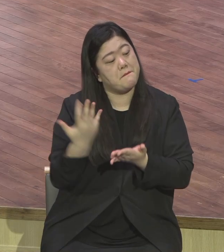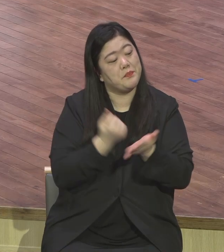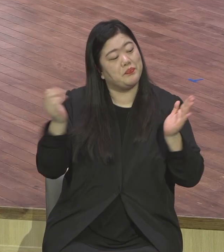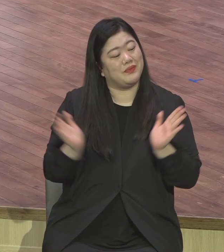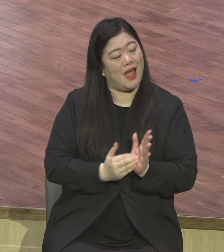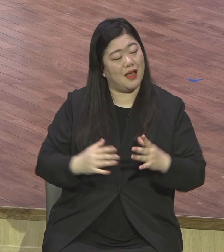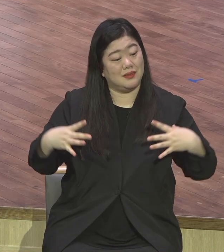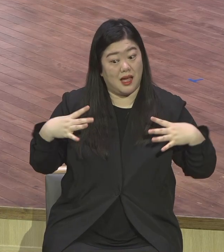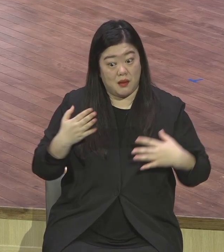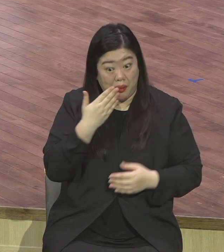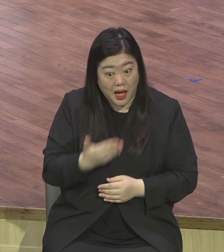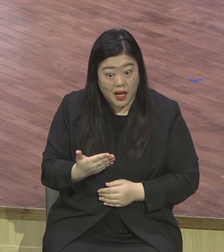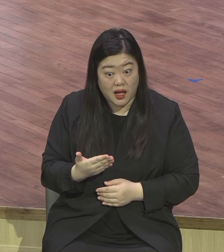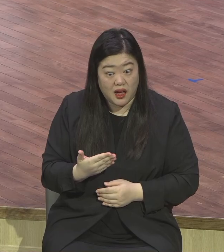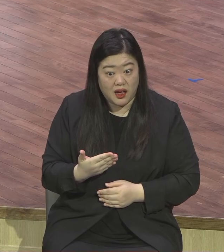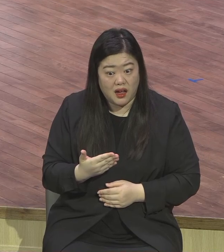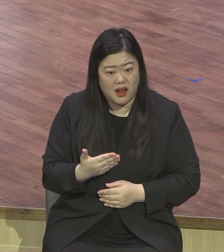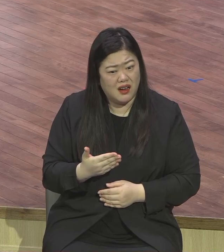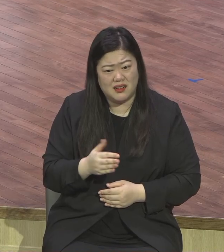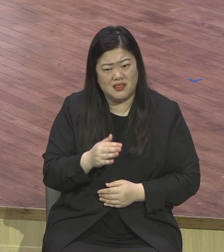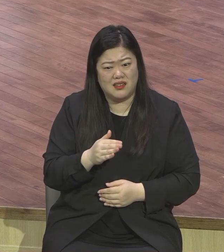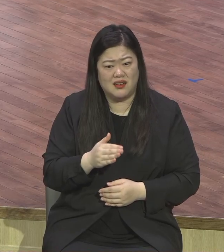사람 바라보고 나 저 사람 어디서 못 살아.